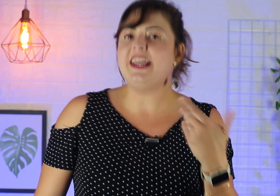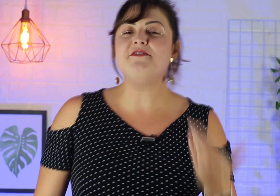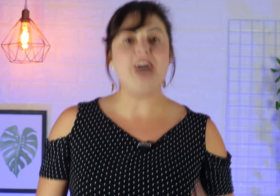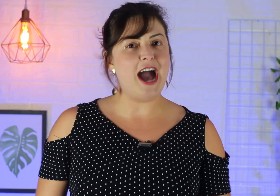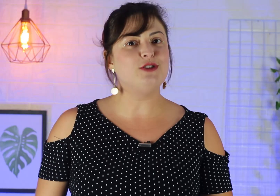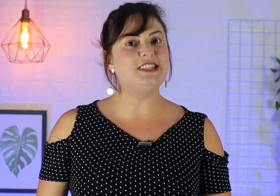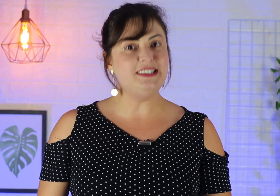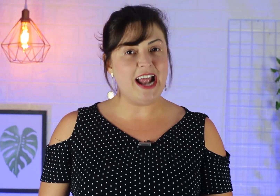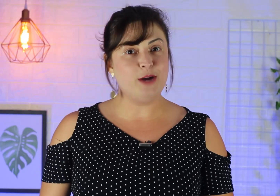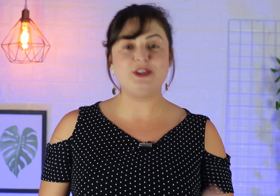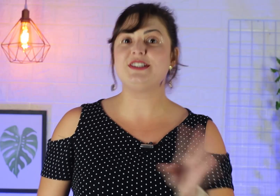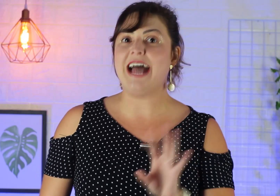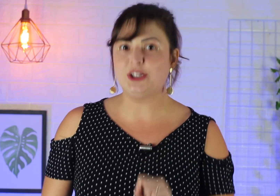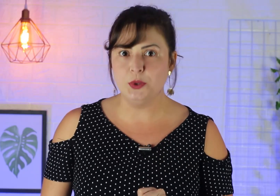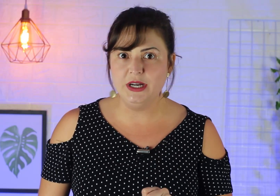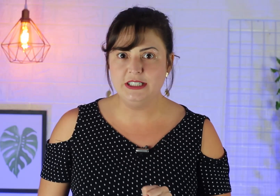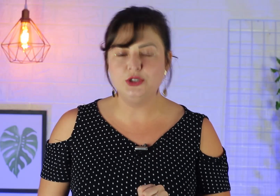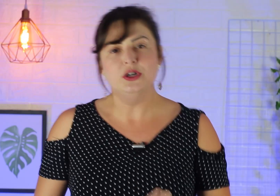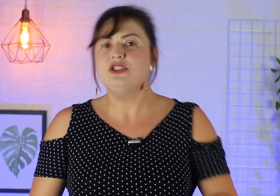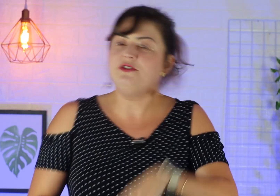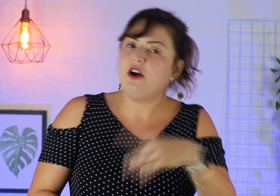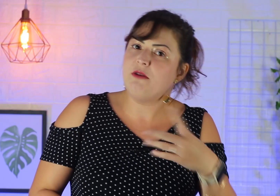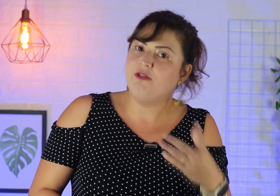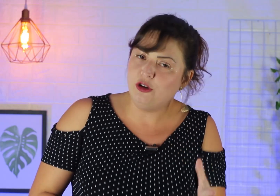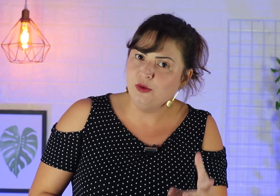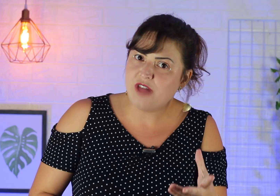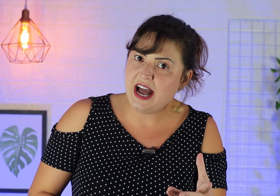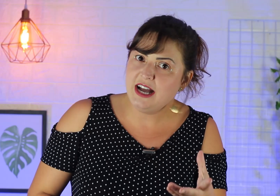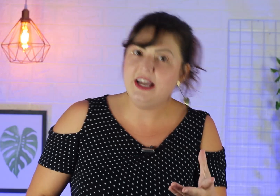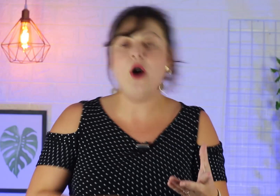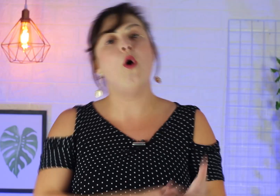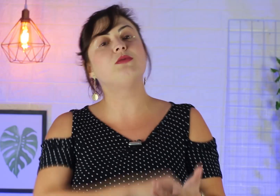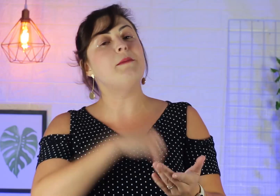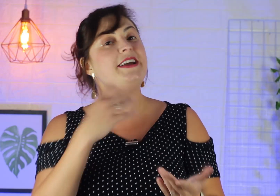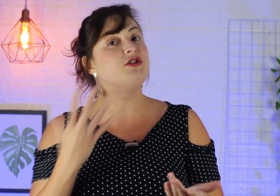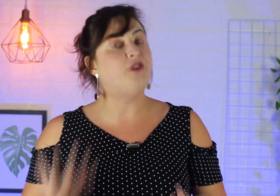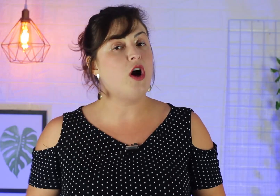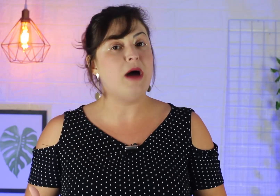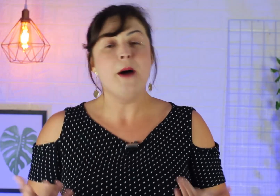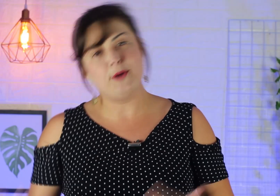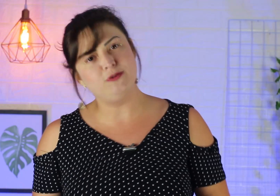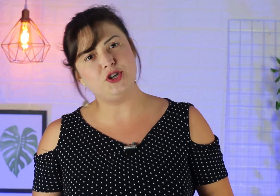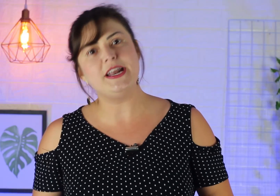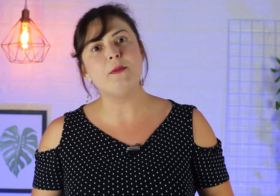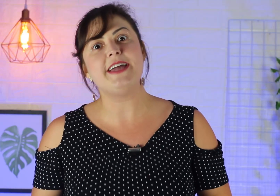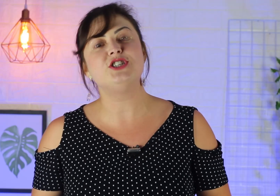tem vários intérpretes atuando de forma voluntária ou também de forma profissionalmente,